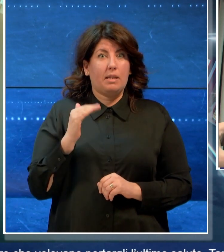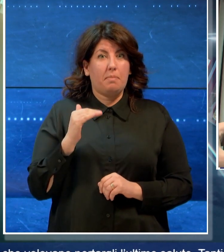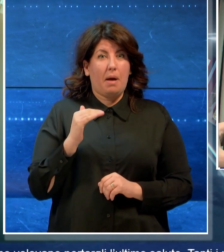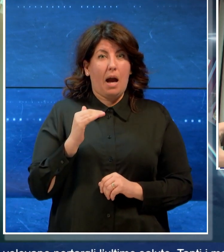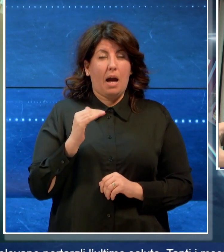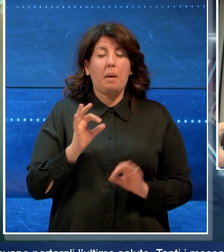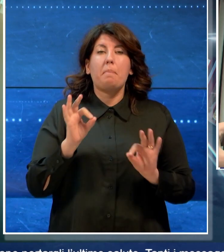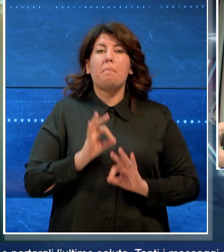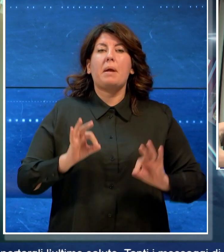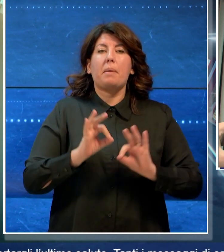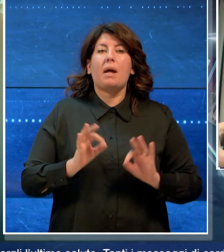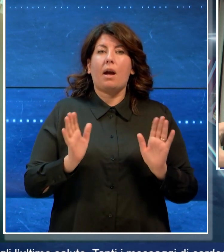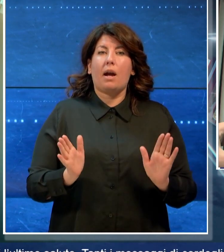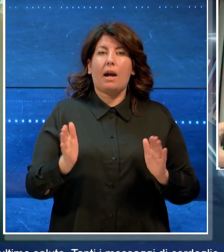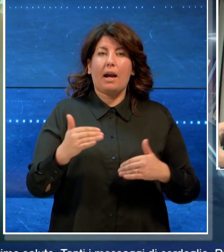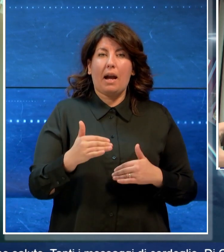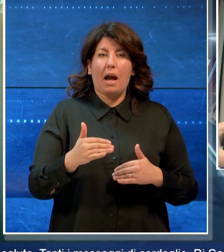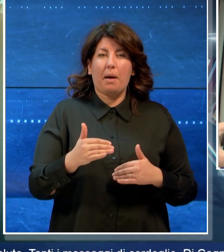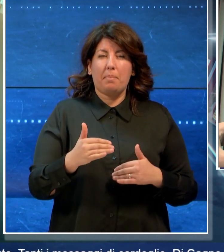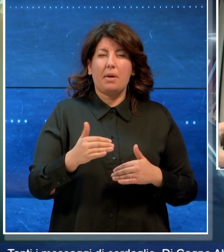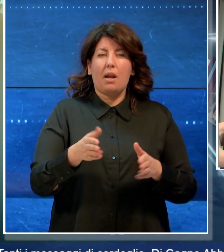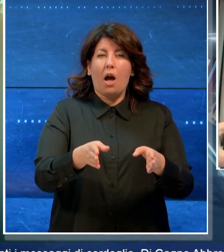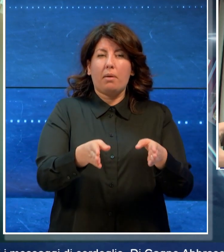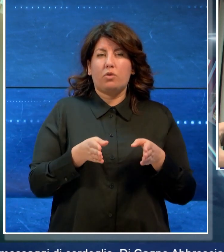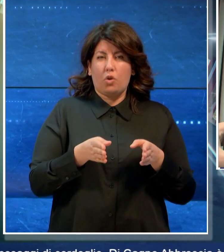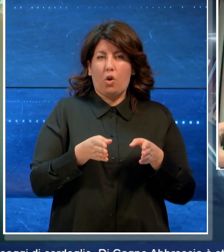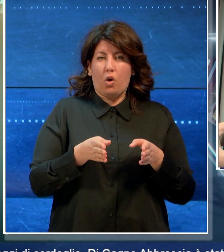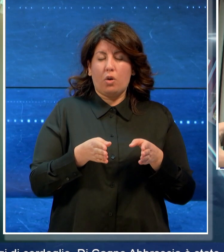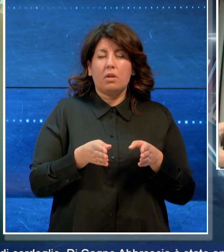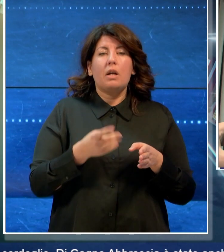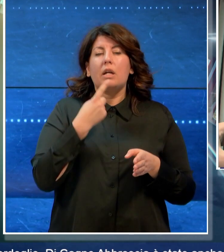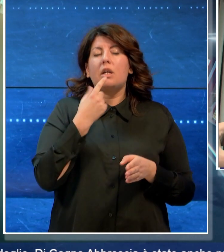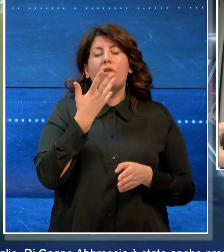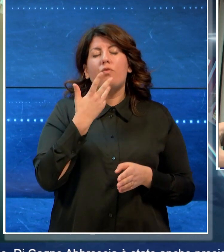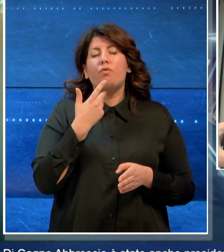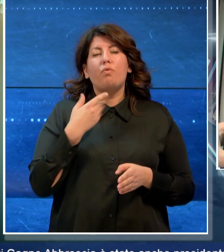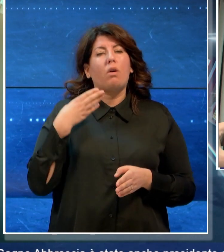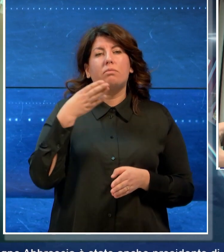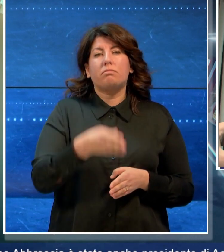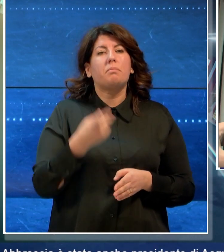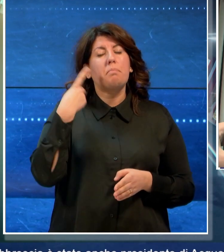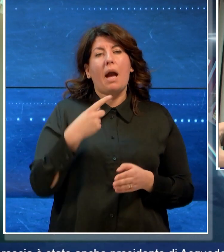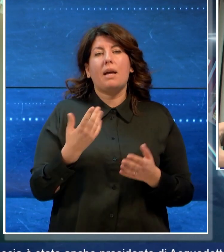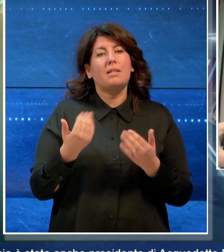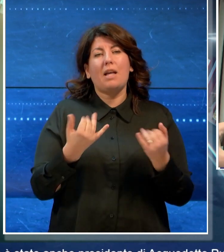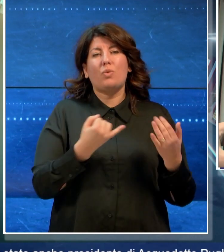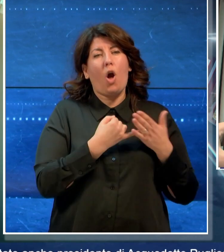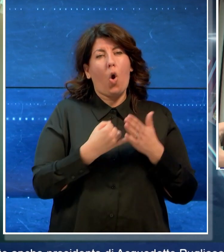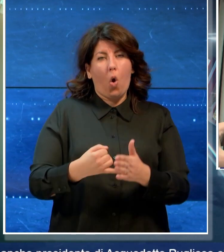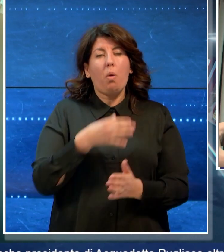ardente aperta a tutti coloro che volevano portargli l'ultimo saluto,